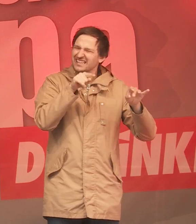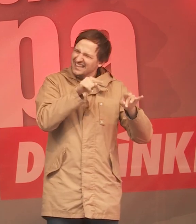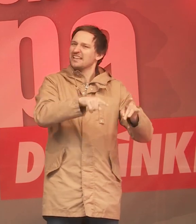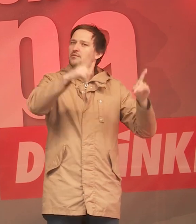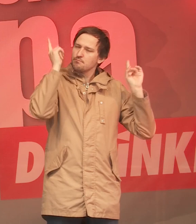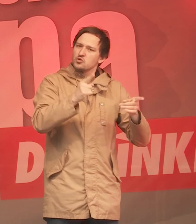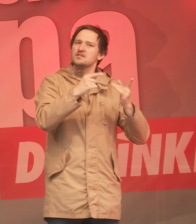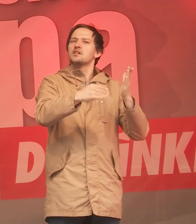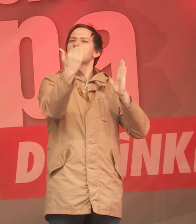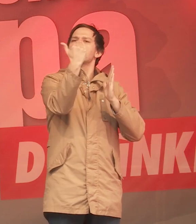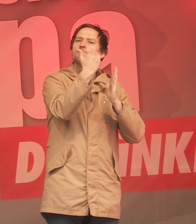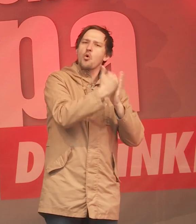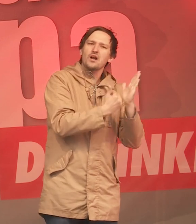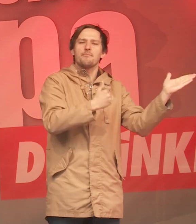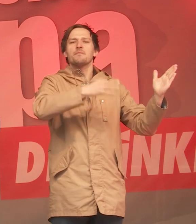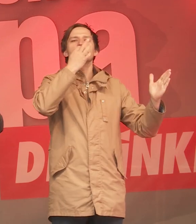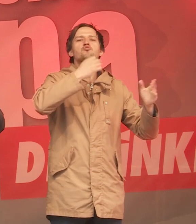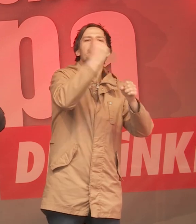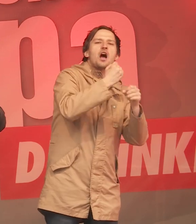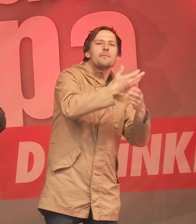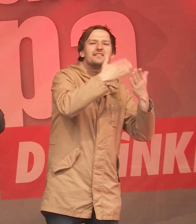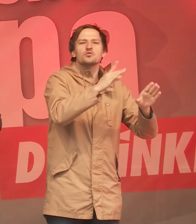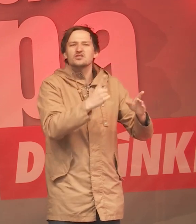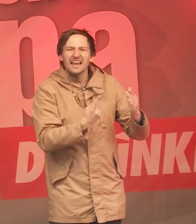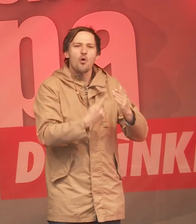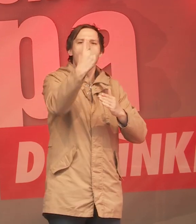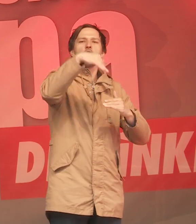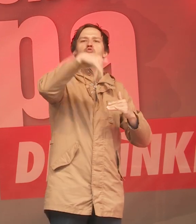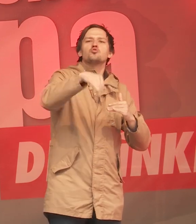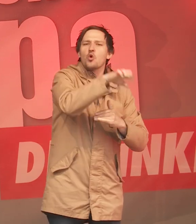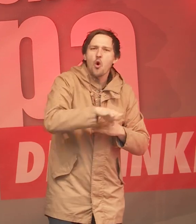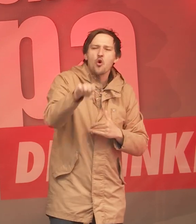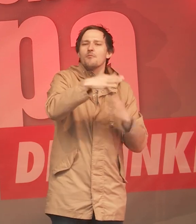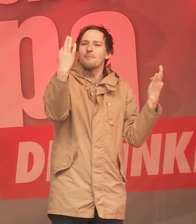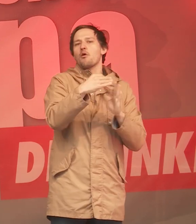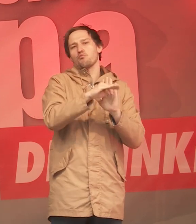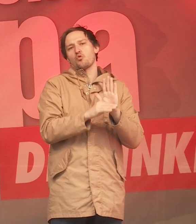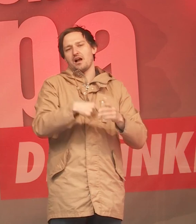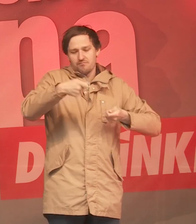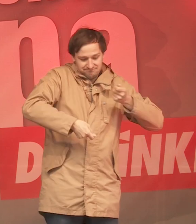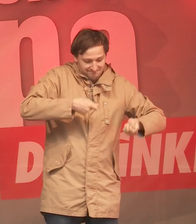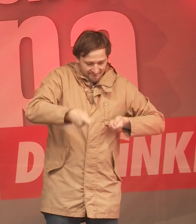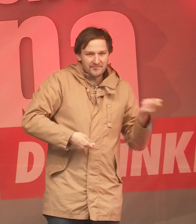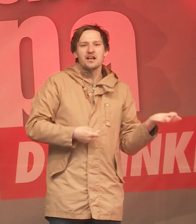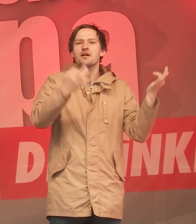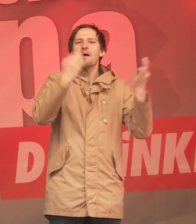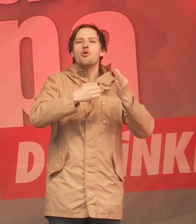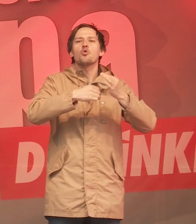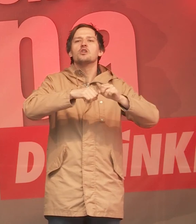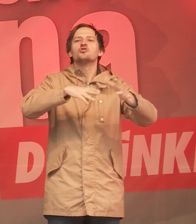Schaffung von Programmen gegen die hohe Jugendarbeitslosigkeit in Europa. Wir brauchen Programme für bessere